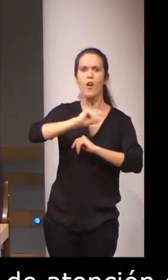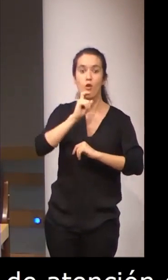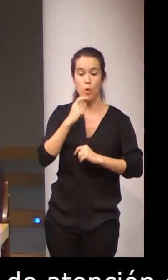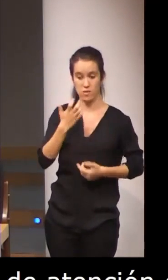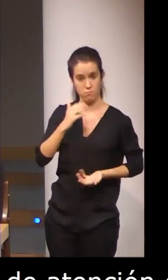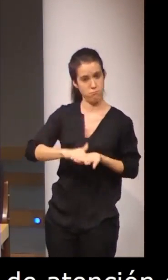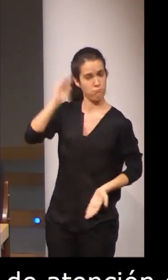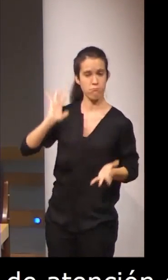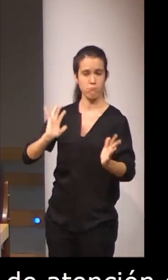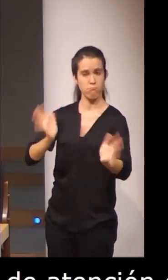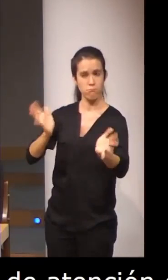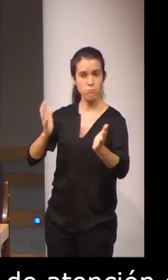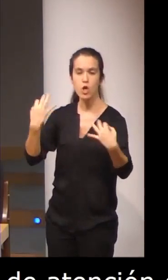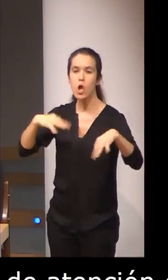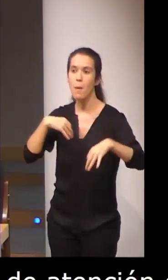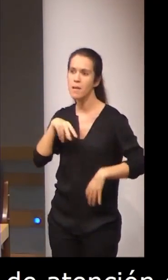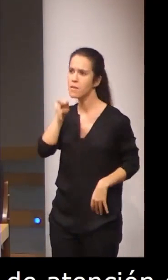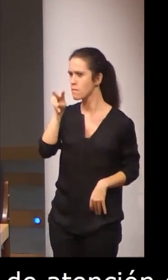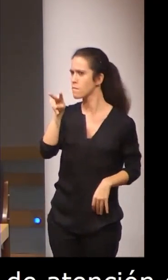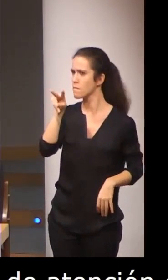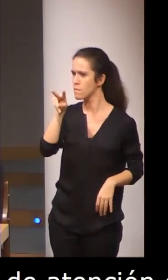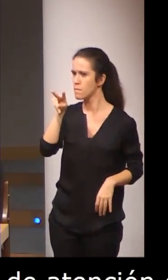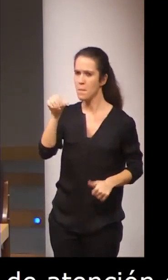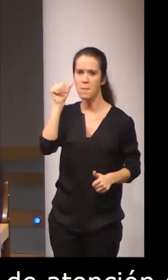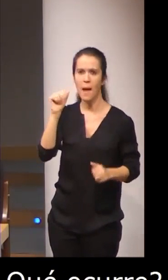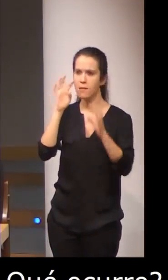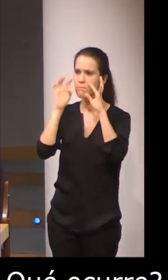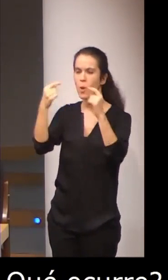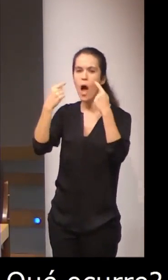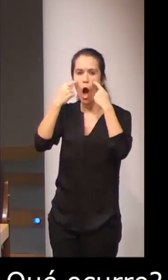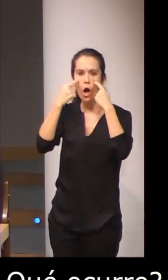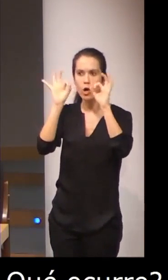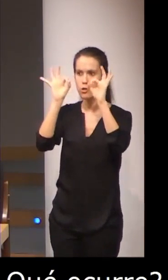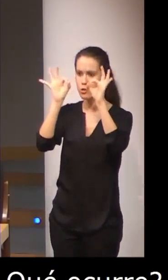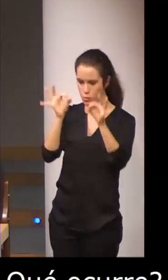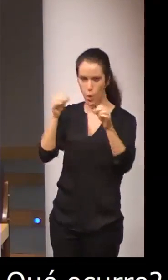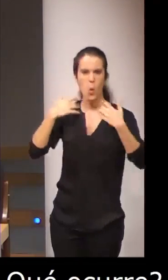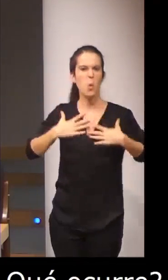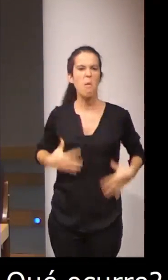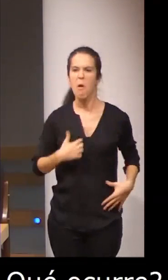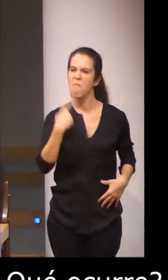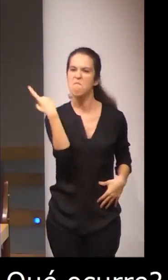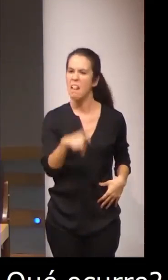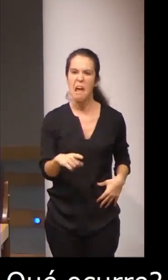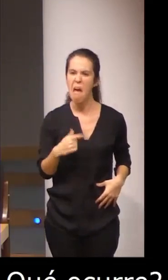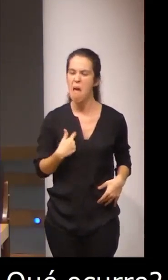pocas veces necesitan bajar la vista hacia el cuerpo para captar